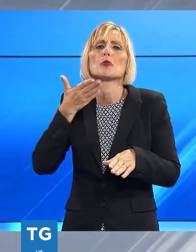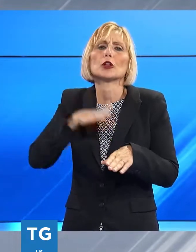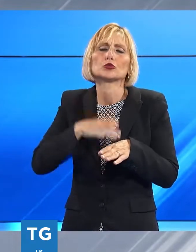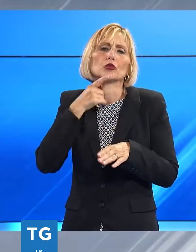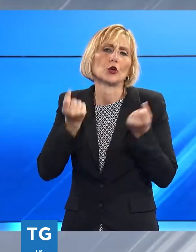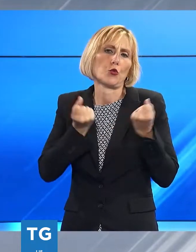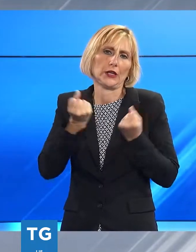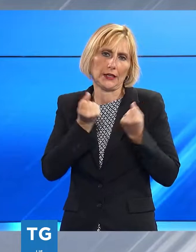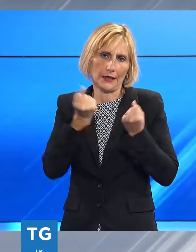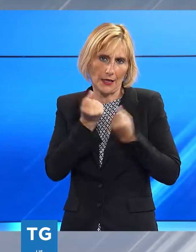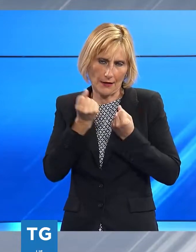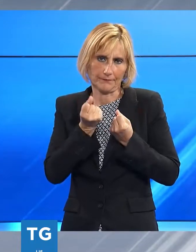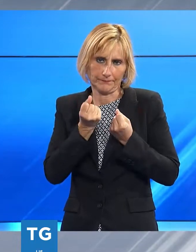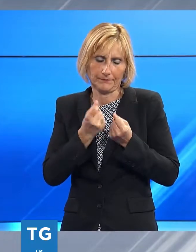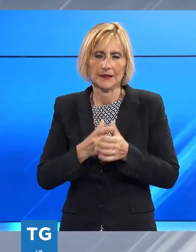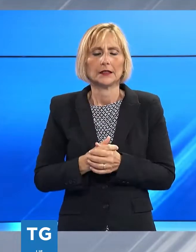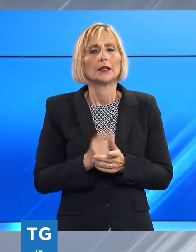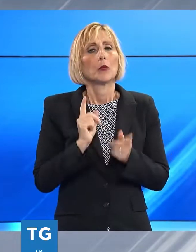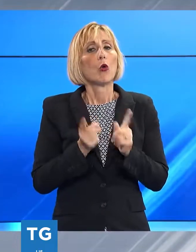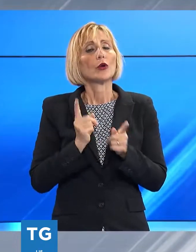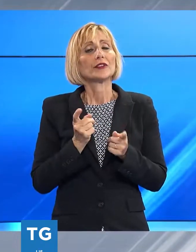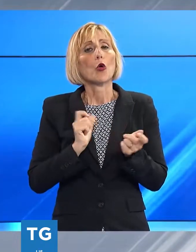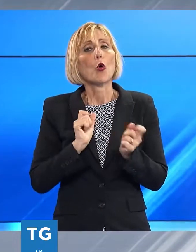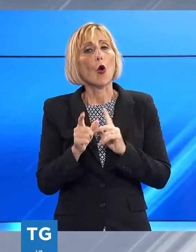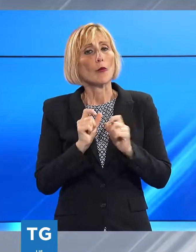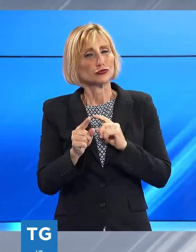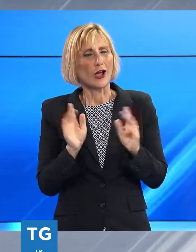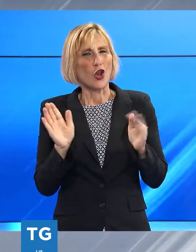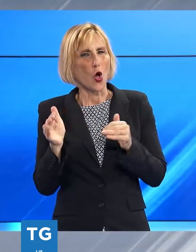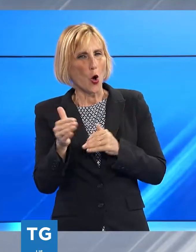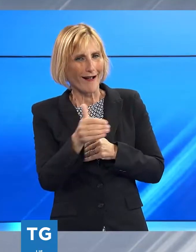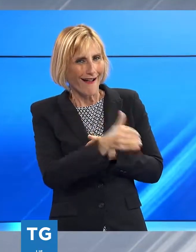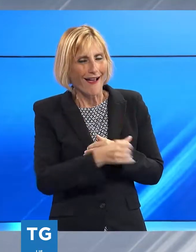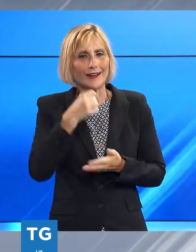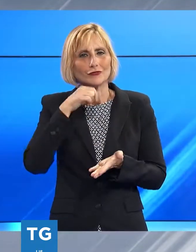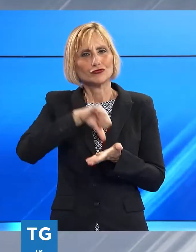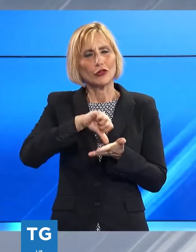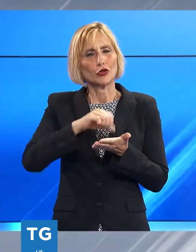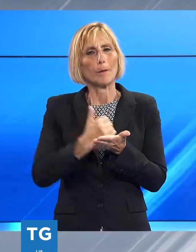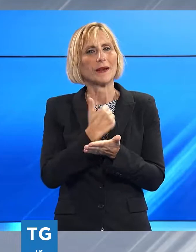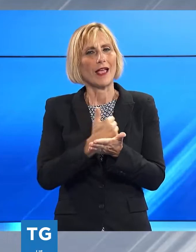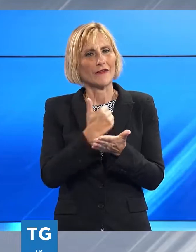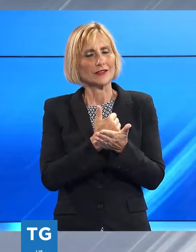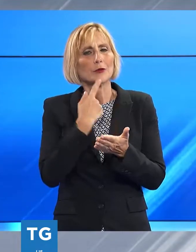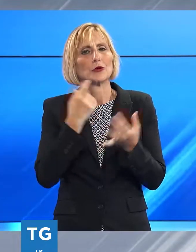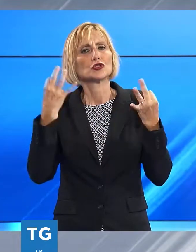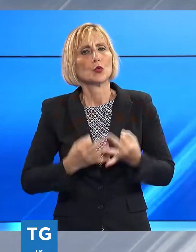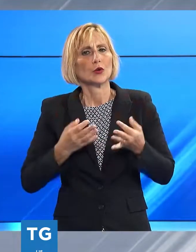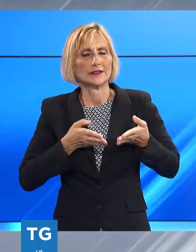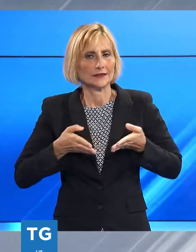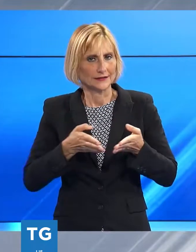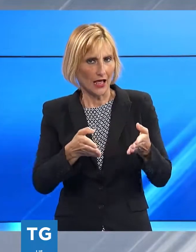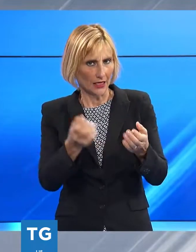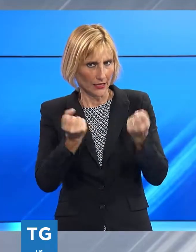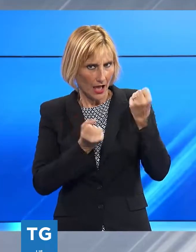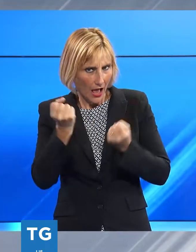veicoli e sono anche le politiche commerciali dei locali al centro della campagna preventiva sulla sicurezza stradale non abusare la